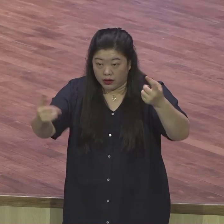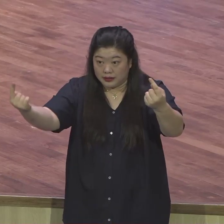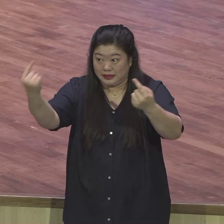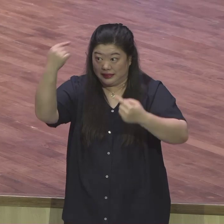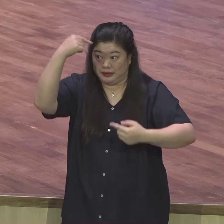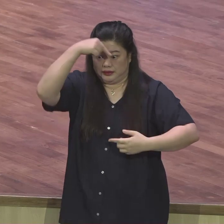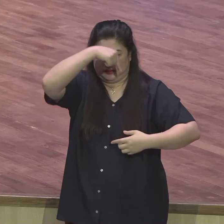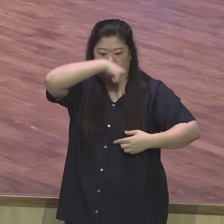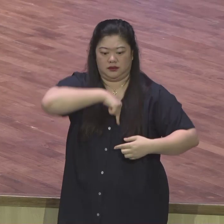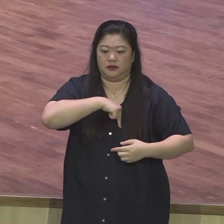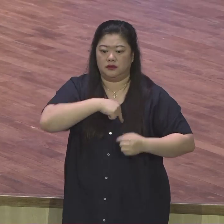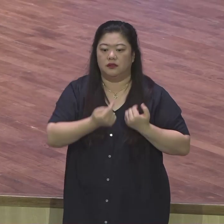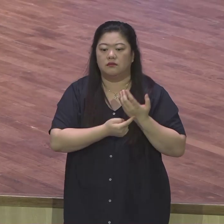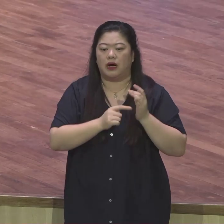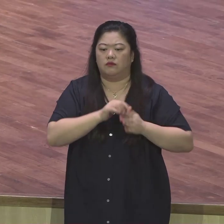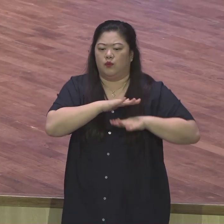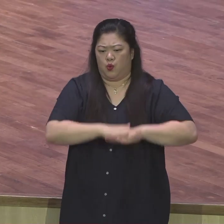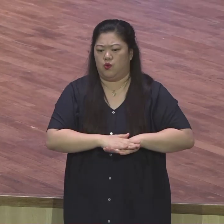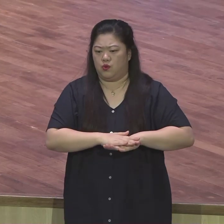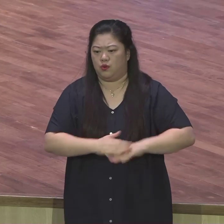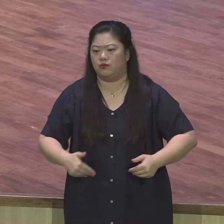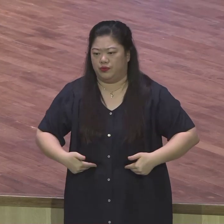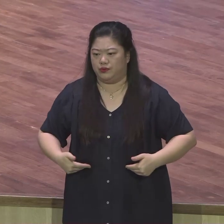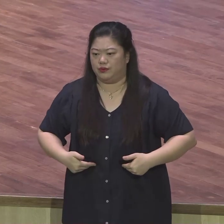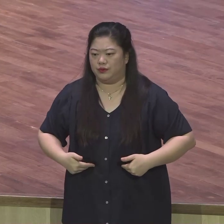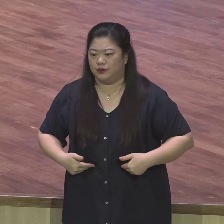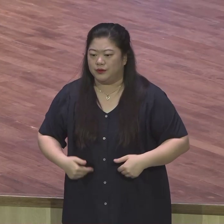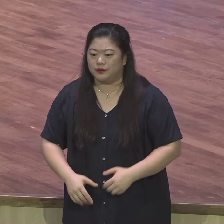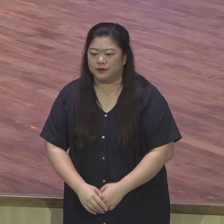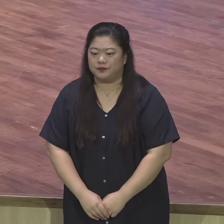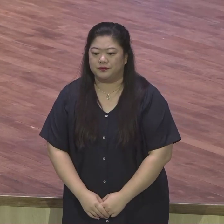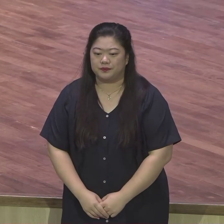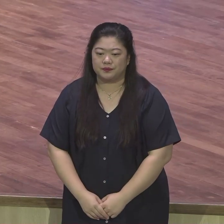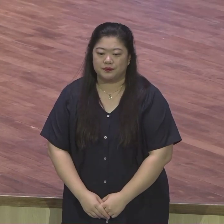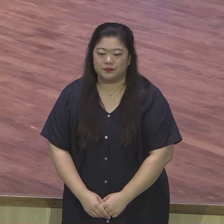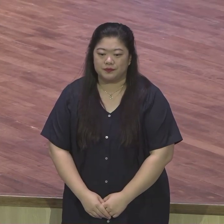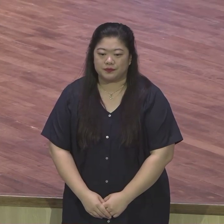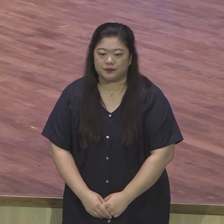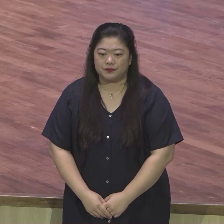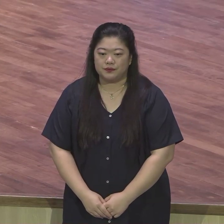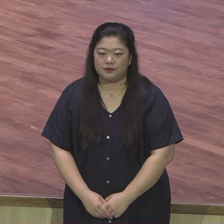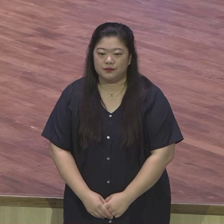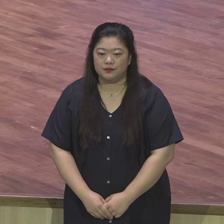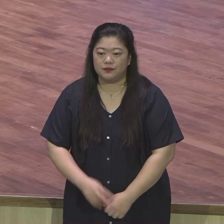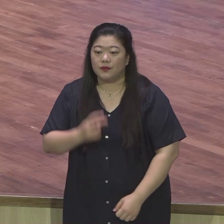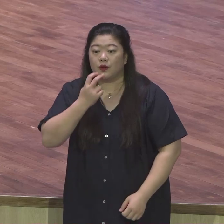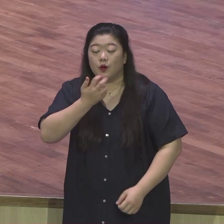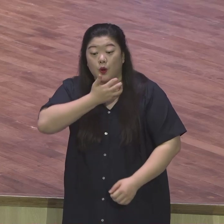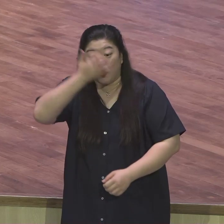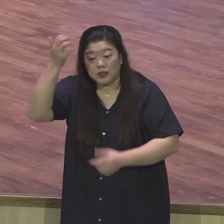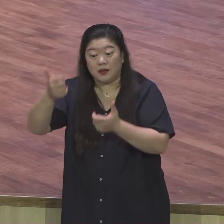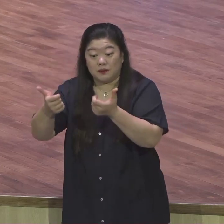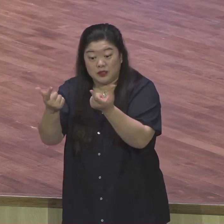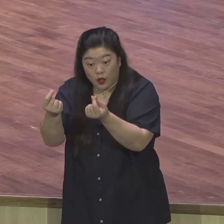주시는 즉국이에요. 우리 연계 모든 성도들 요셉처럼 은약이 이끄는 삶을 사시기 바랍니다.